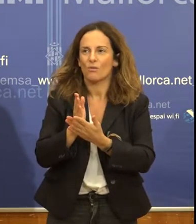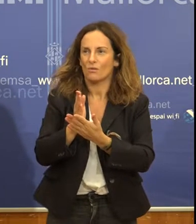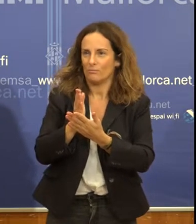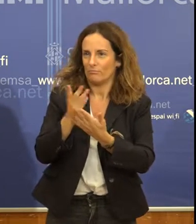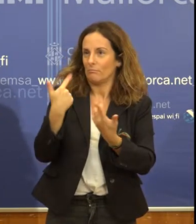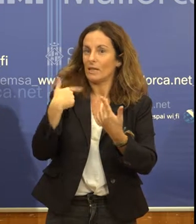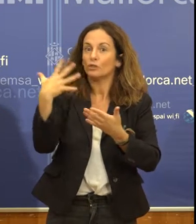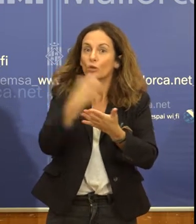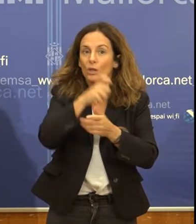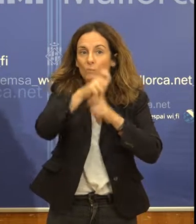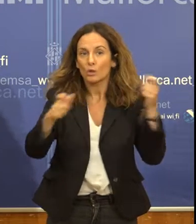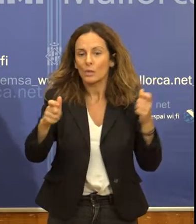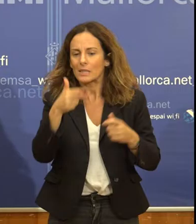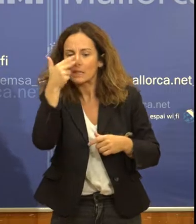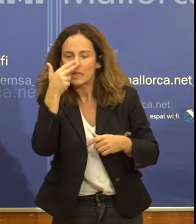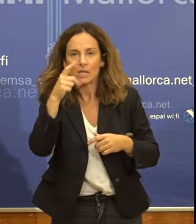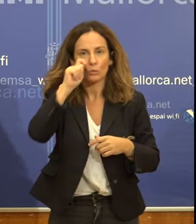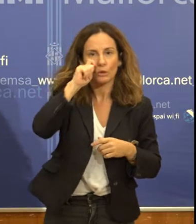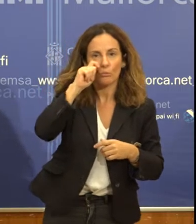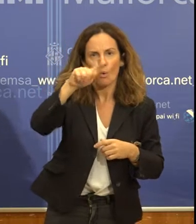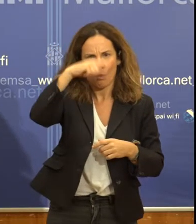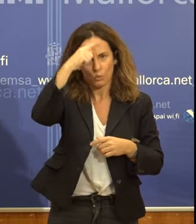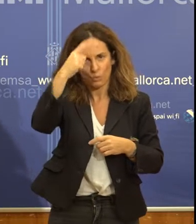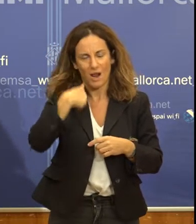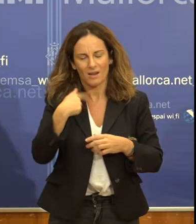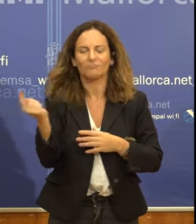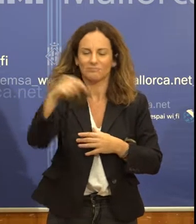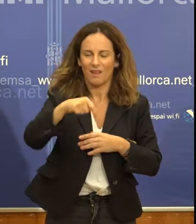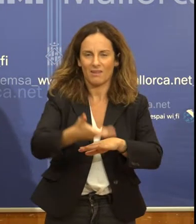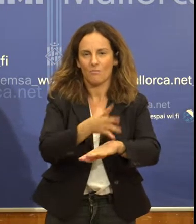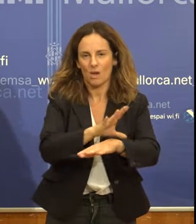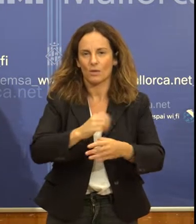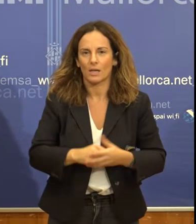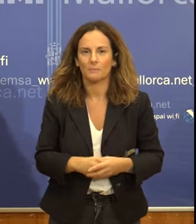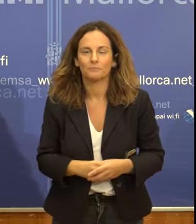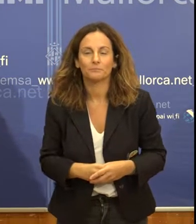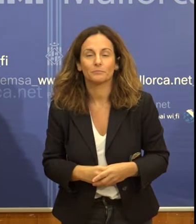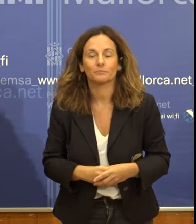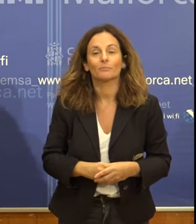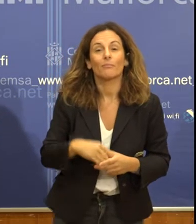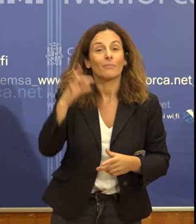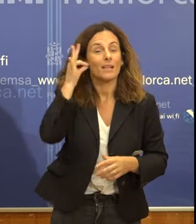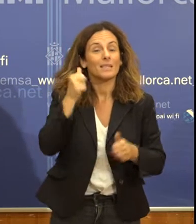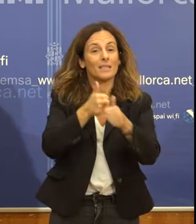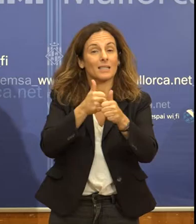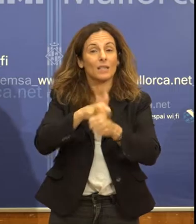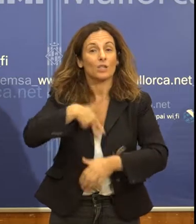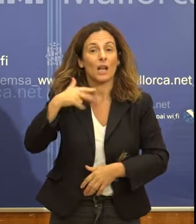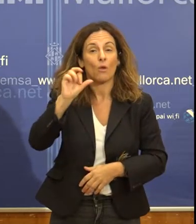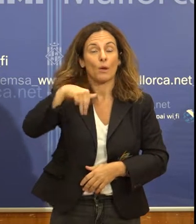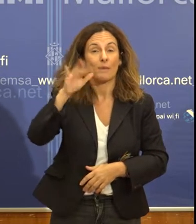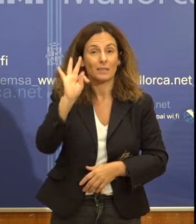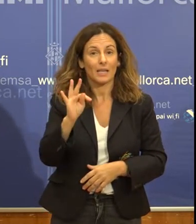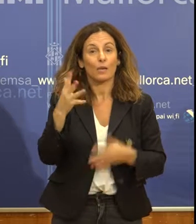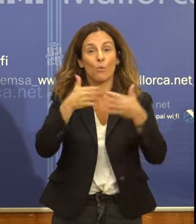interessat en el turisme cultural. Ho va dir Taleb Rifai, secretari general de l'OMT, a l'obertura de la